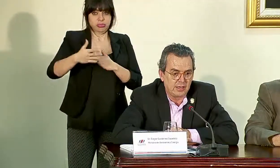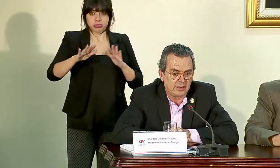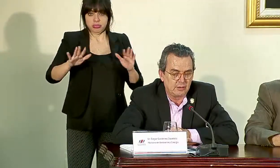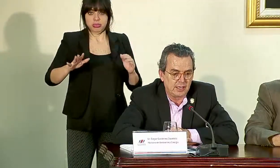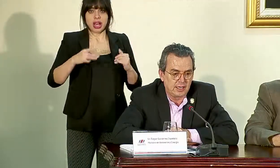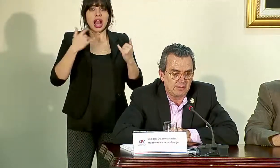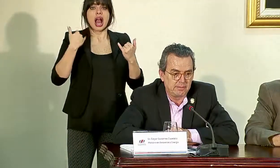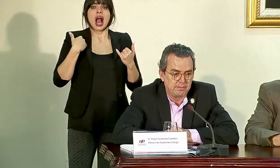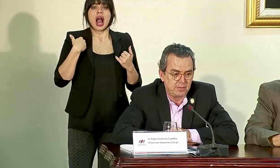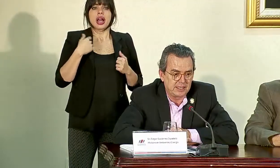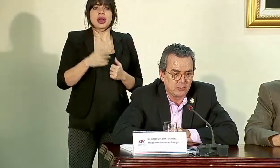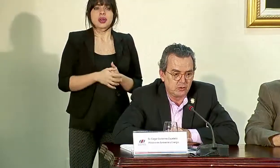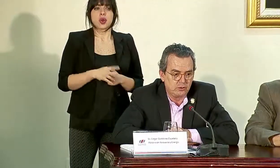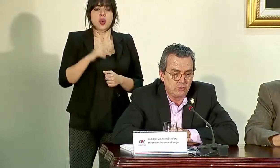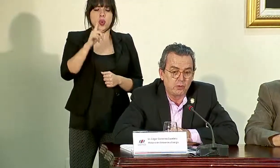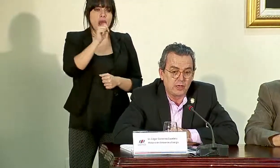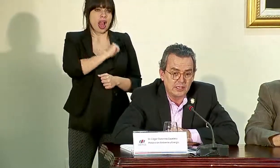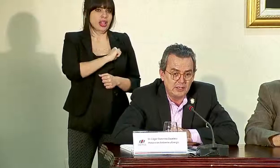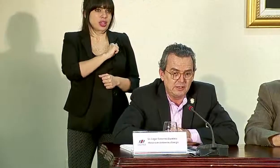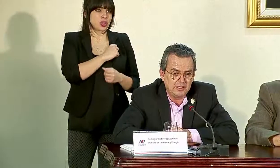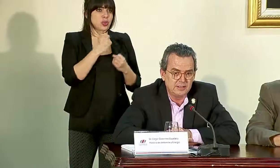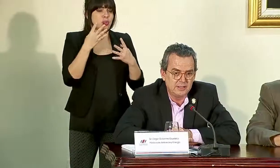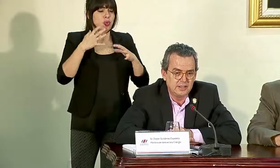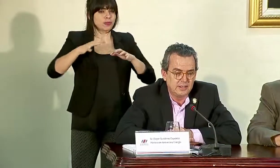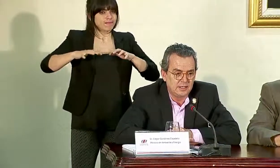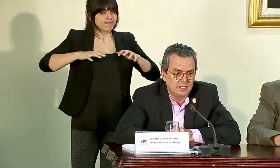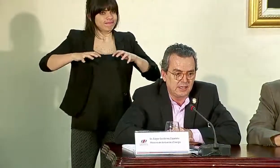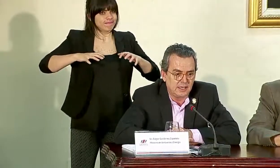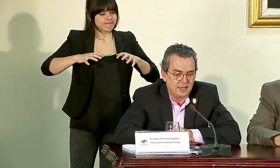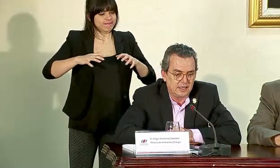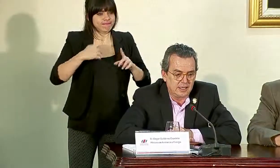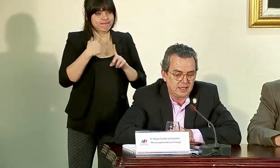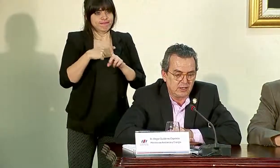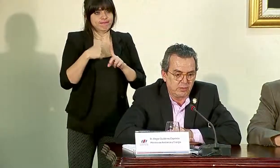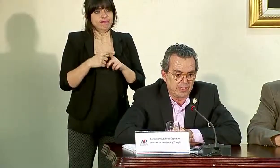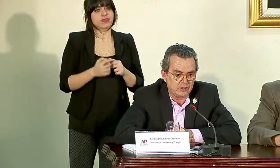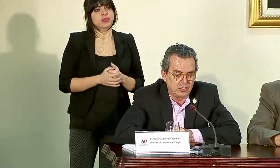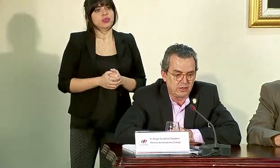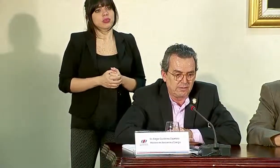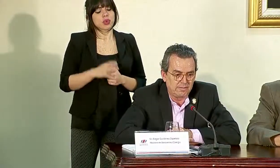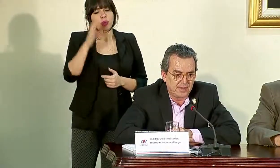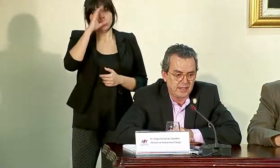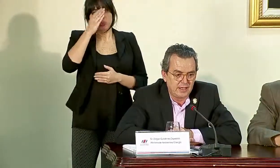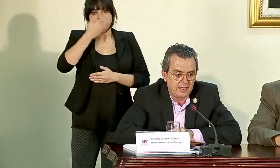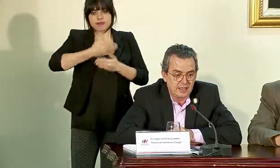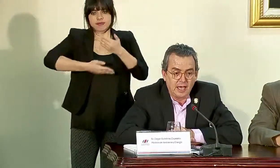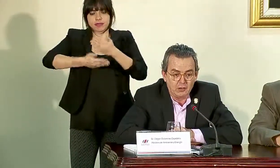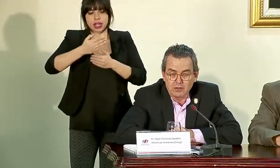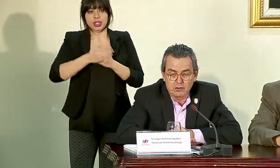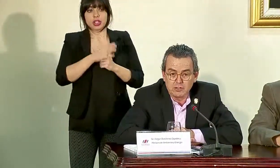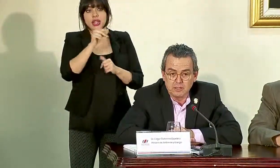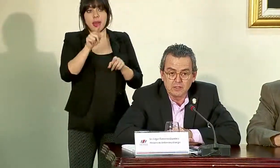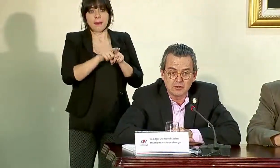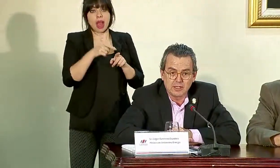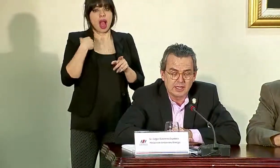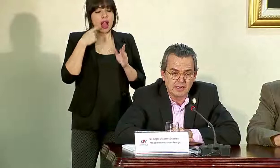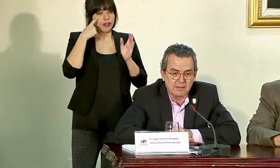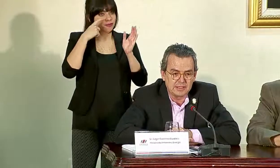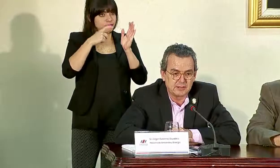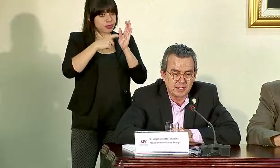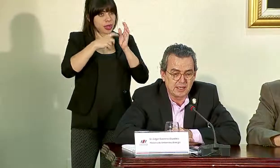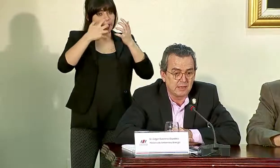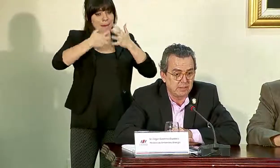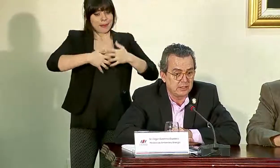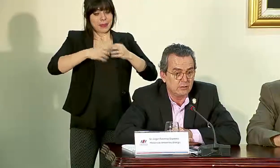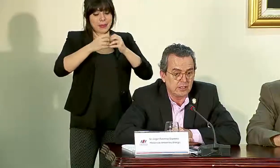Hay una actitud muy proactiva de cooperación y hay un reconocimiento de que